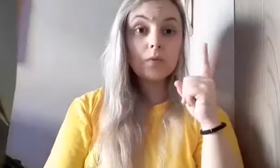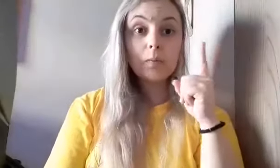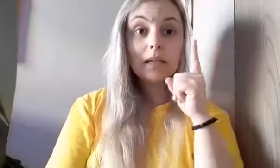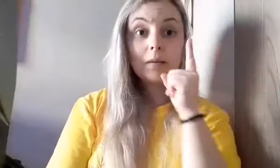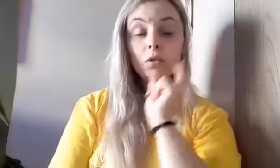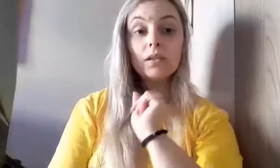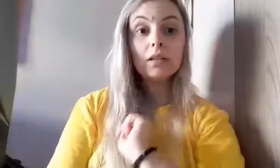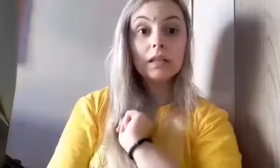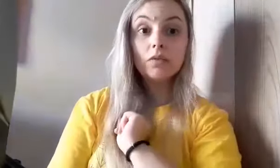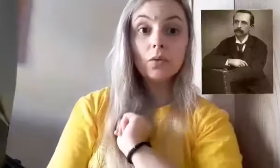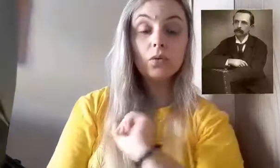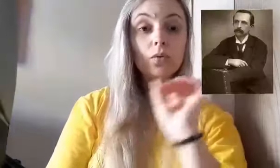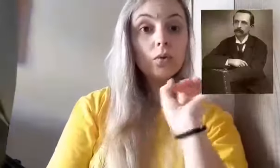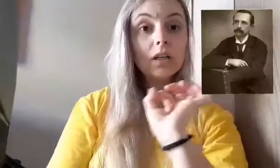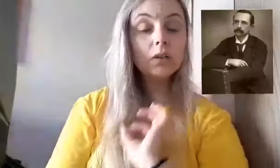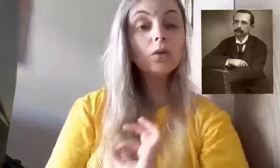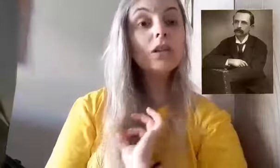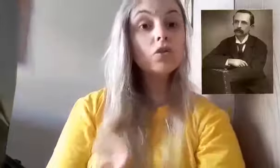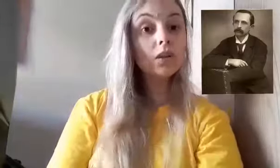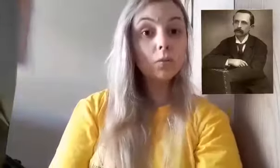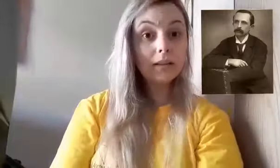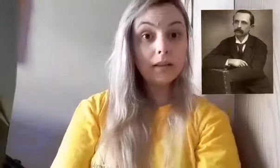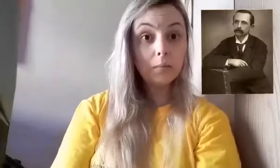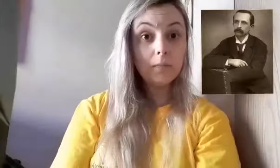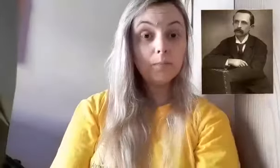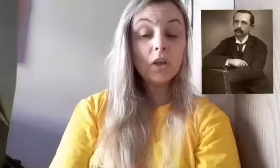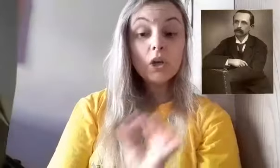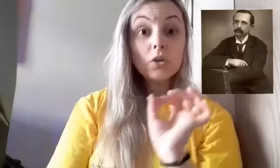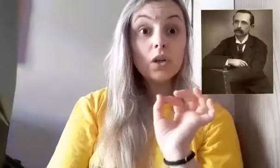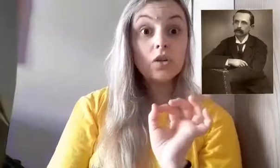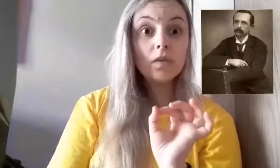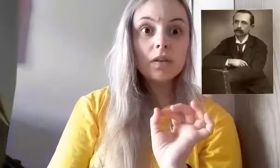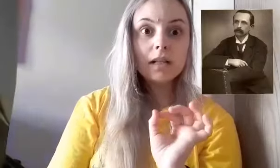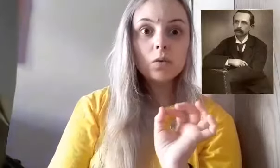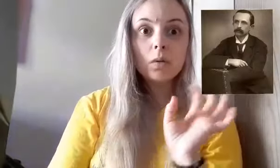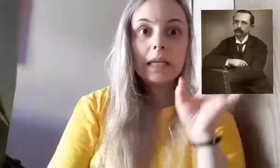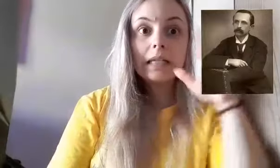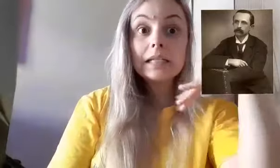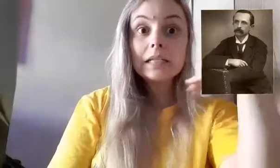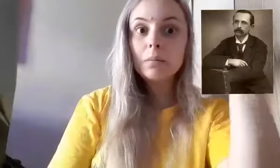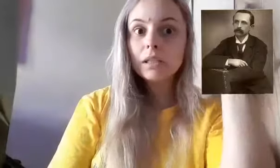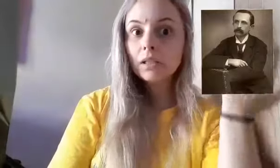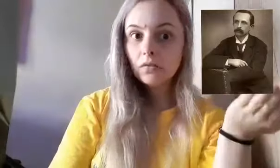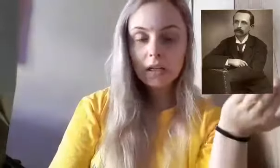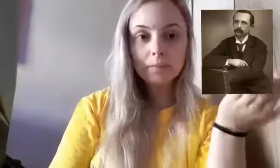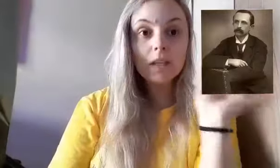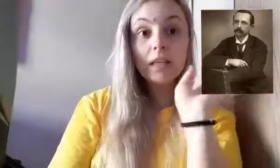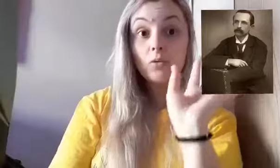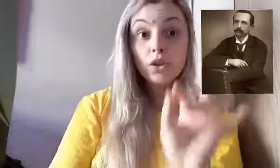Profimari está mostrando aqui na foto foi o criador da história do Peter Pan? Só que a gente vai falar sobre ele na semana que vem. Ele é o